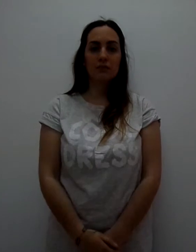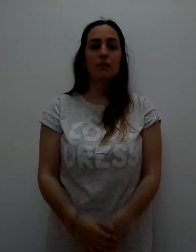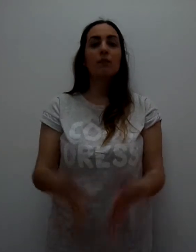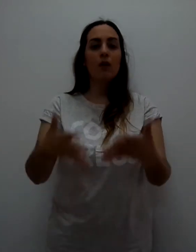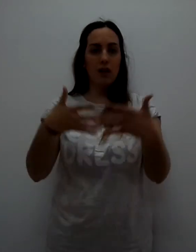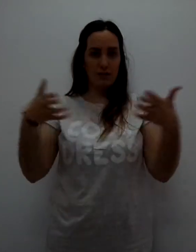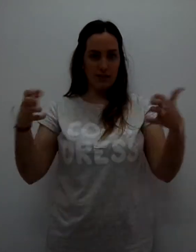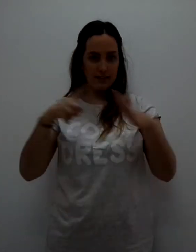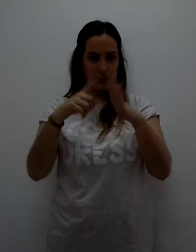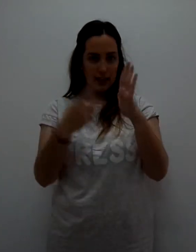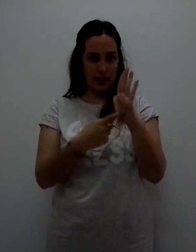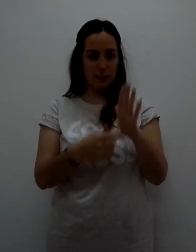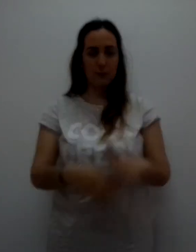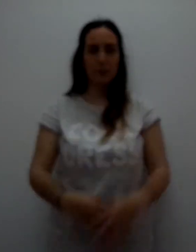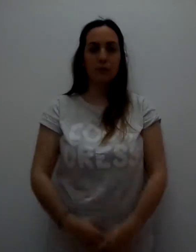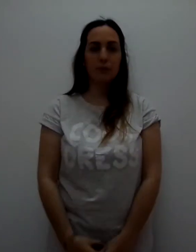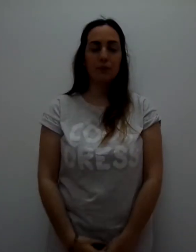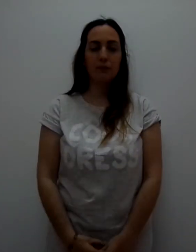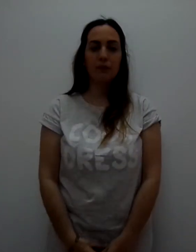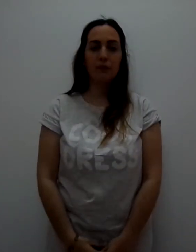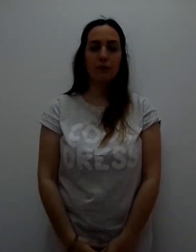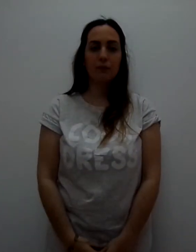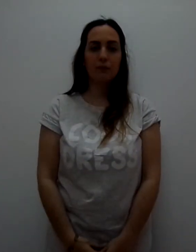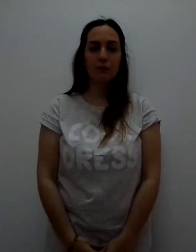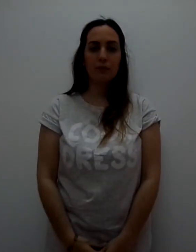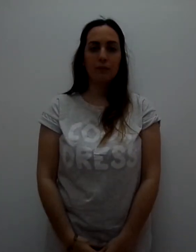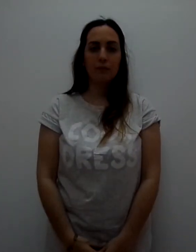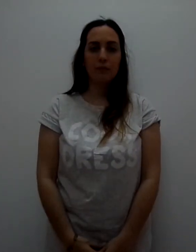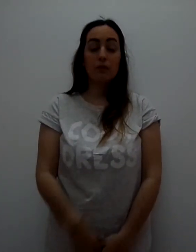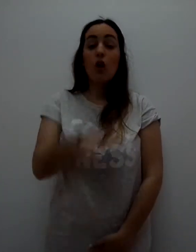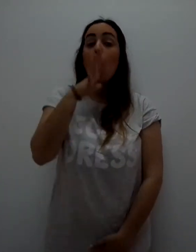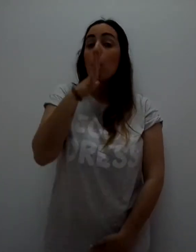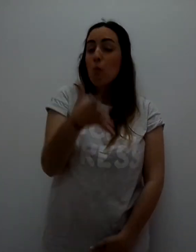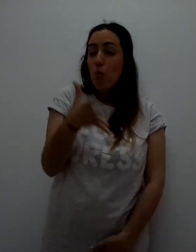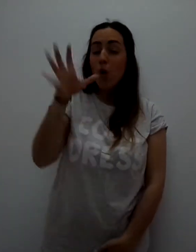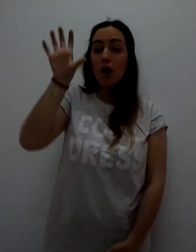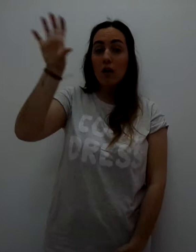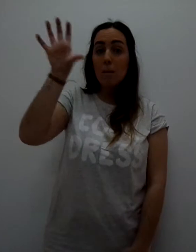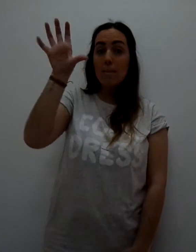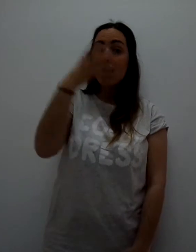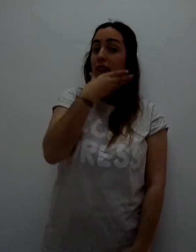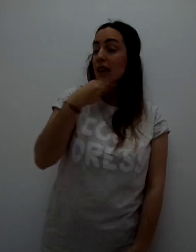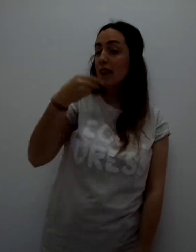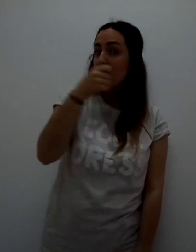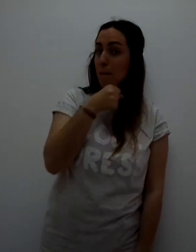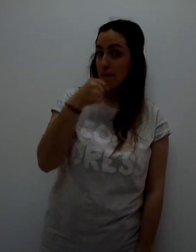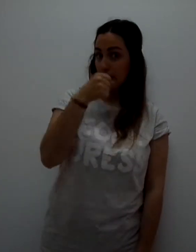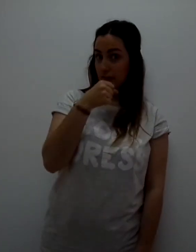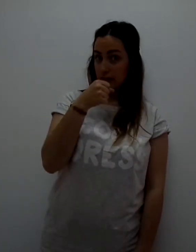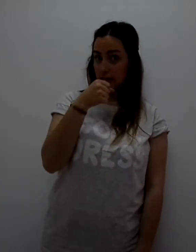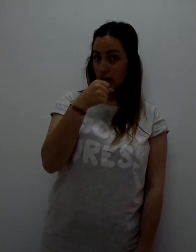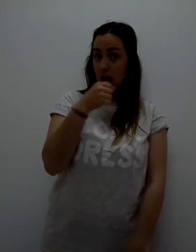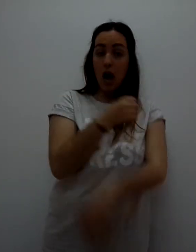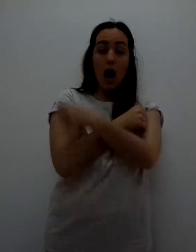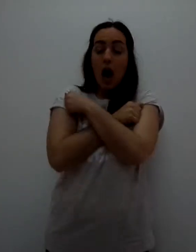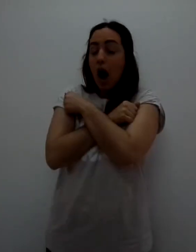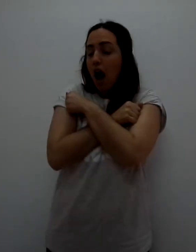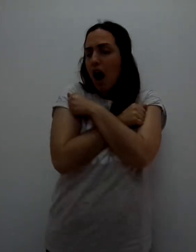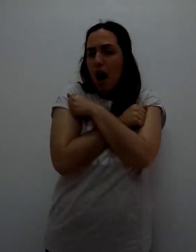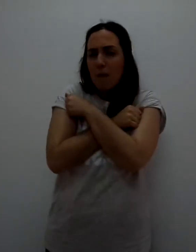La frase entera. Porque el país de las maravillas necesita amor y felicidad.